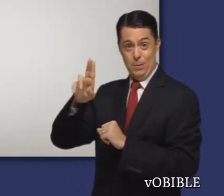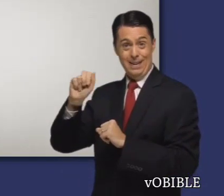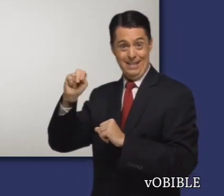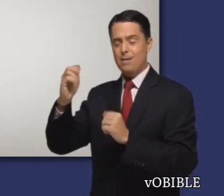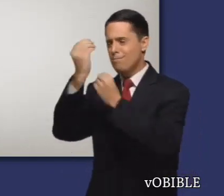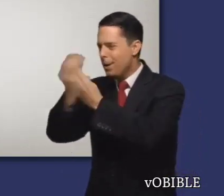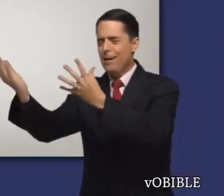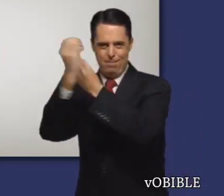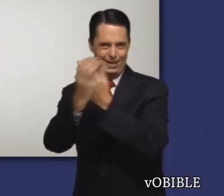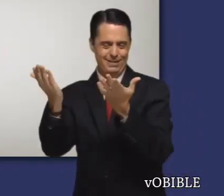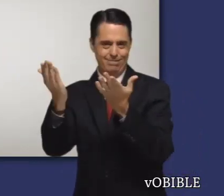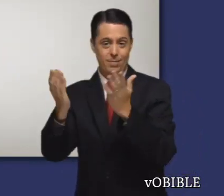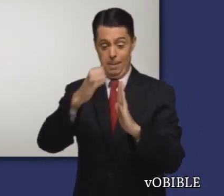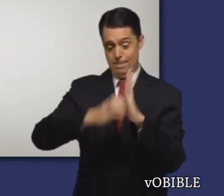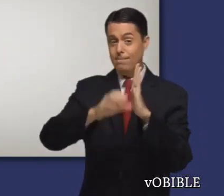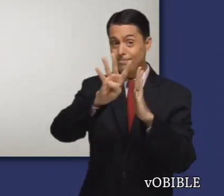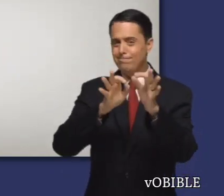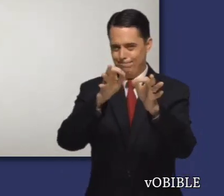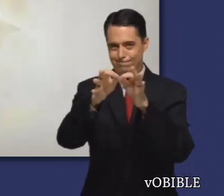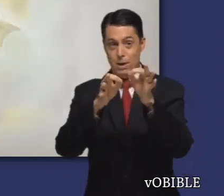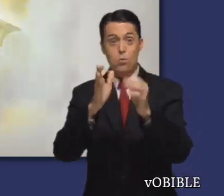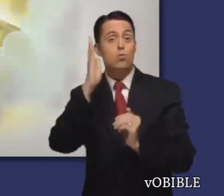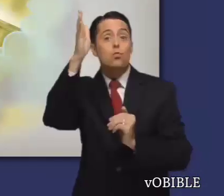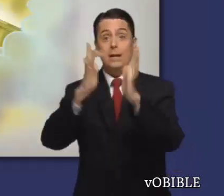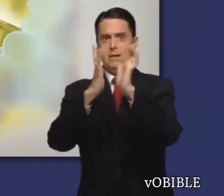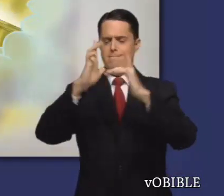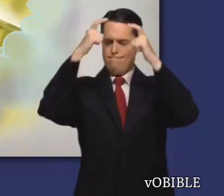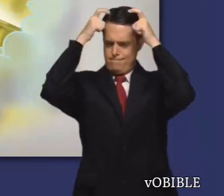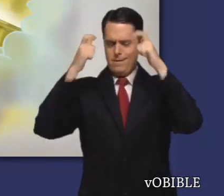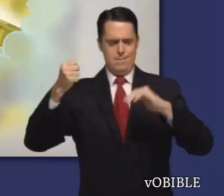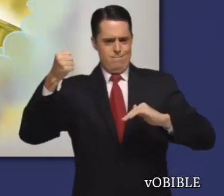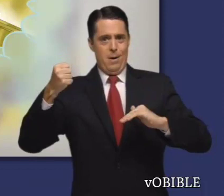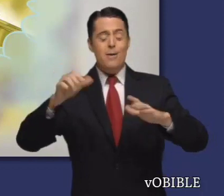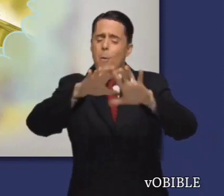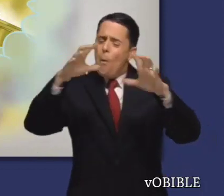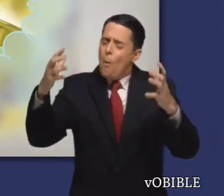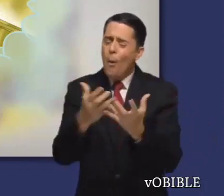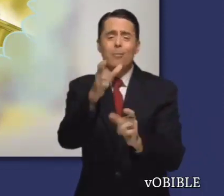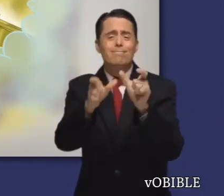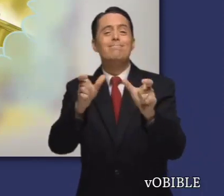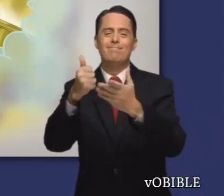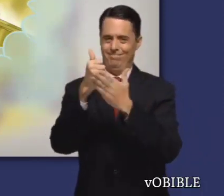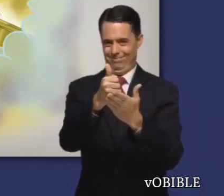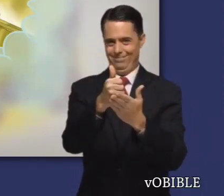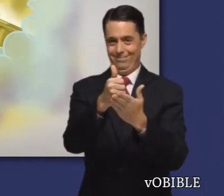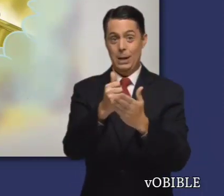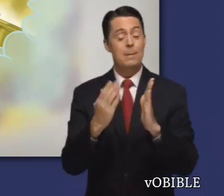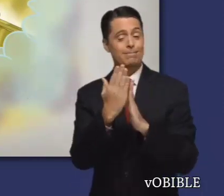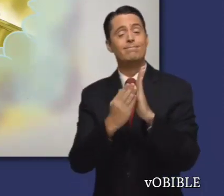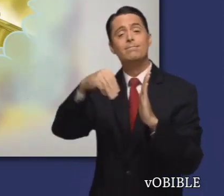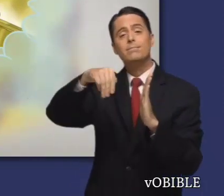En el capítulo 4, Malaquías destaca que Jesús es el salvador de la humanidad al llamarlo proféticamente